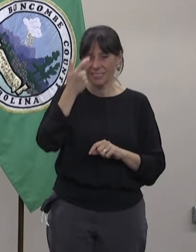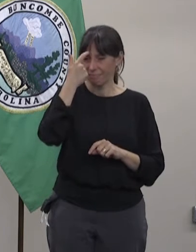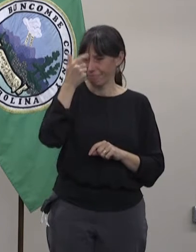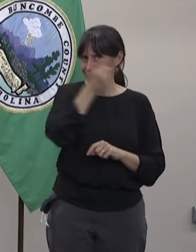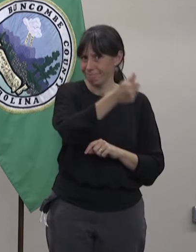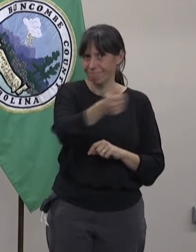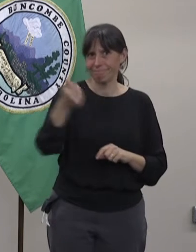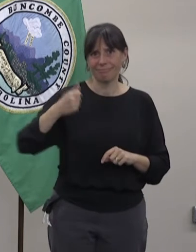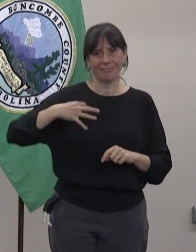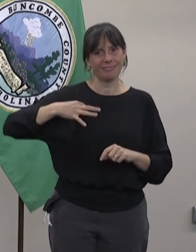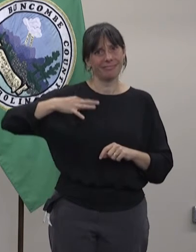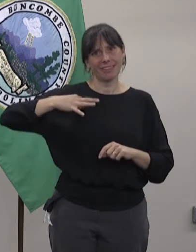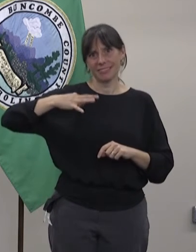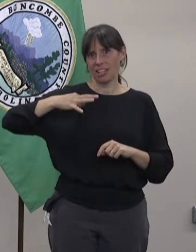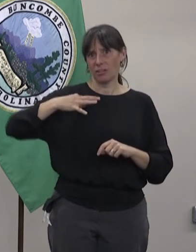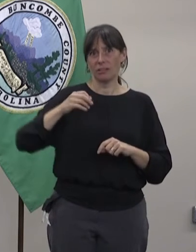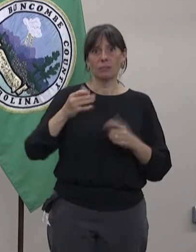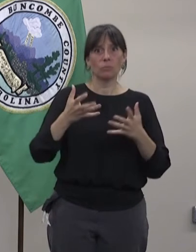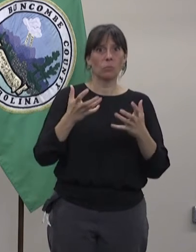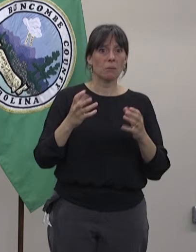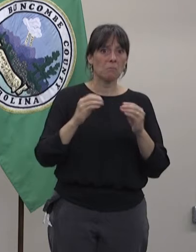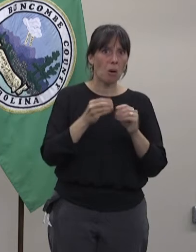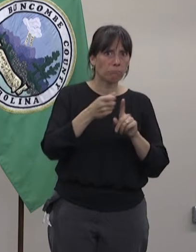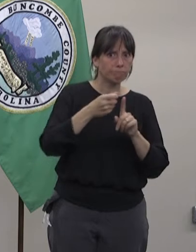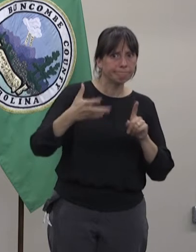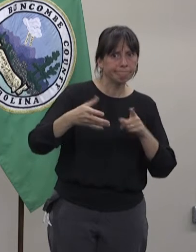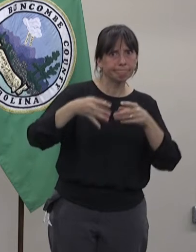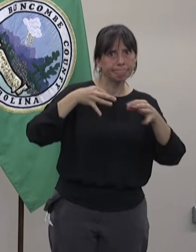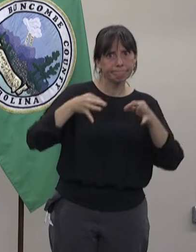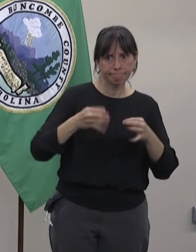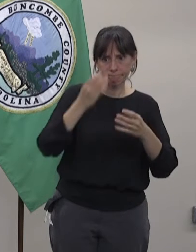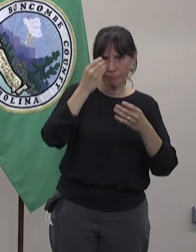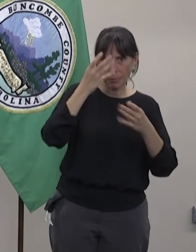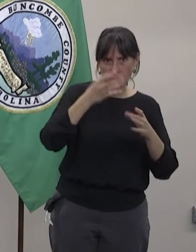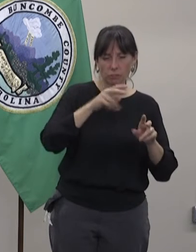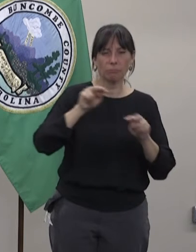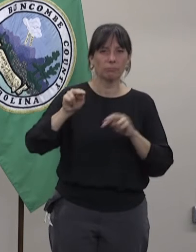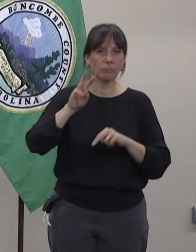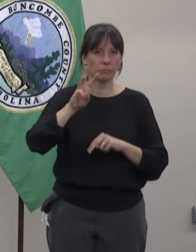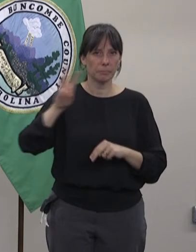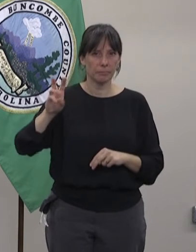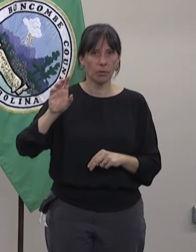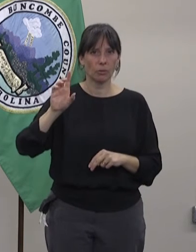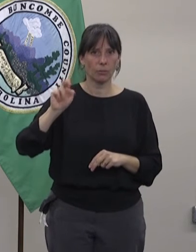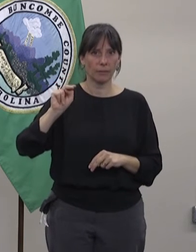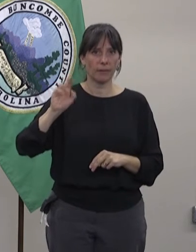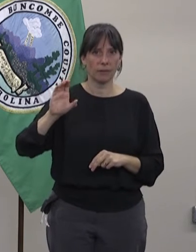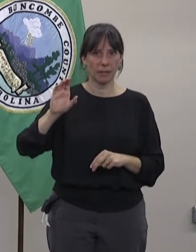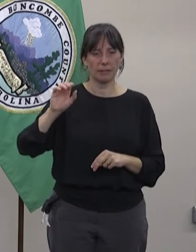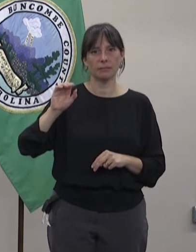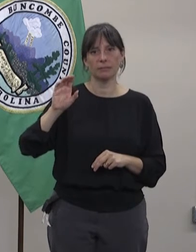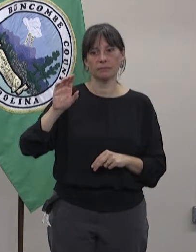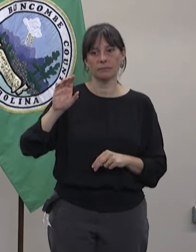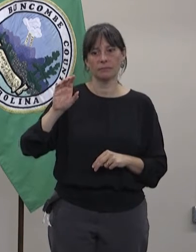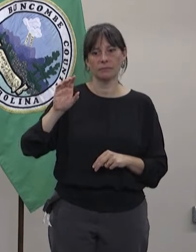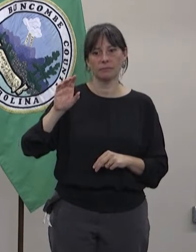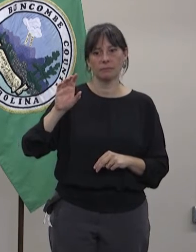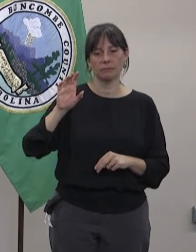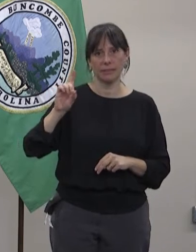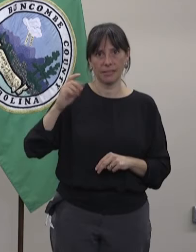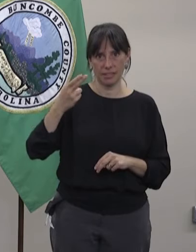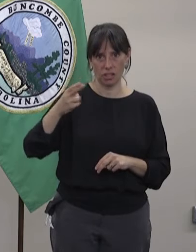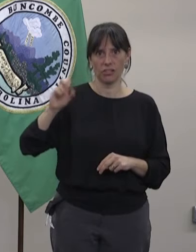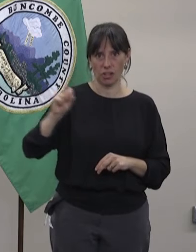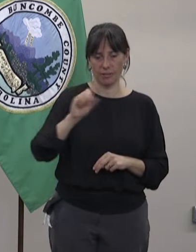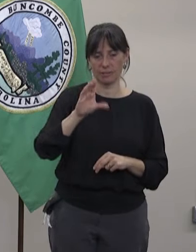El uso de esta aplicación es voluntario. Y más información de cómo funciona puedes verlo en la página web de Carolina del